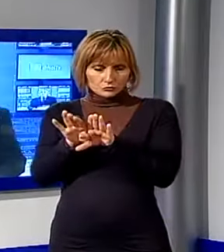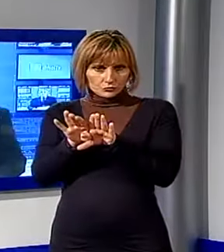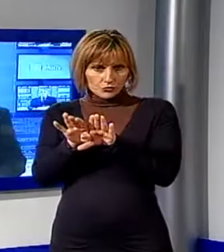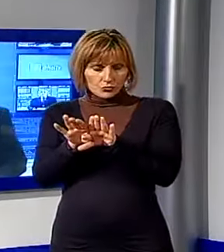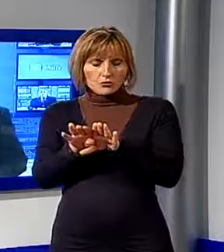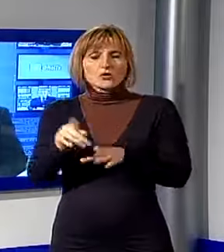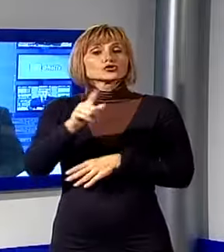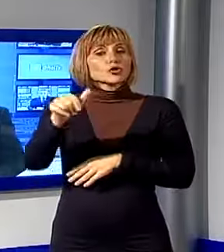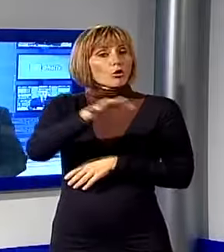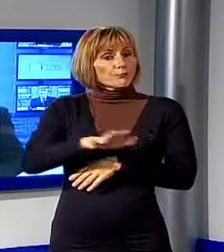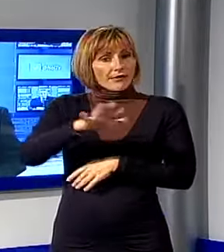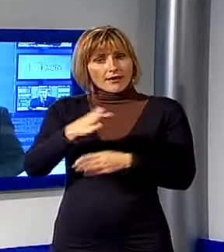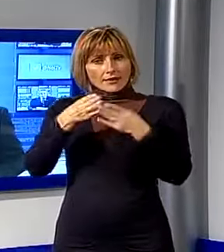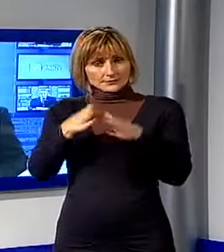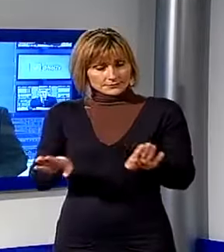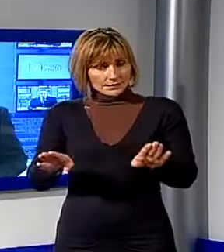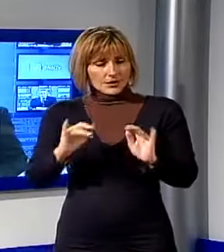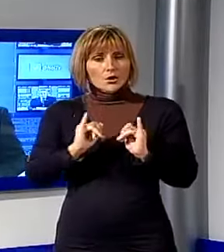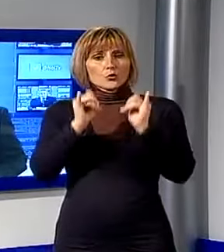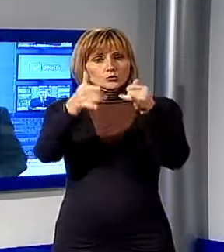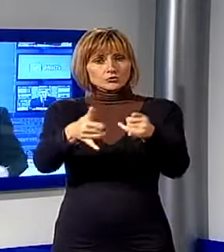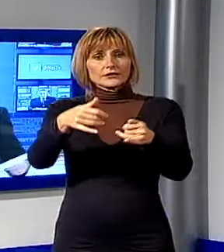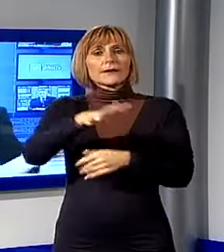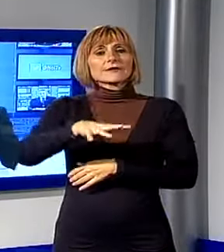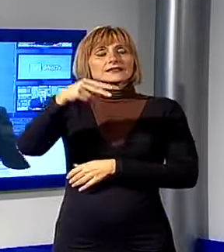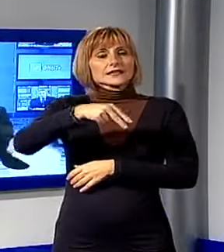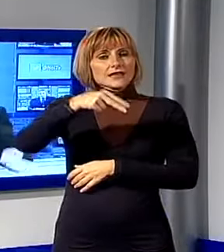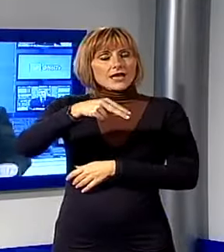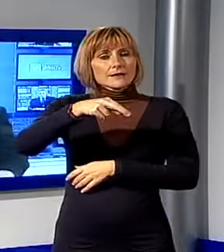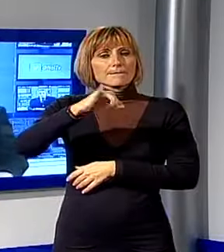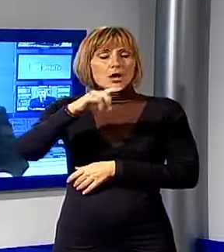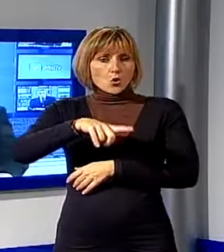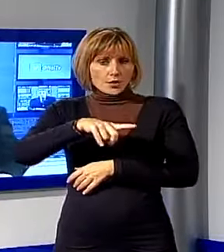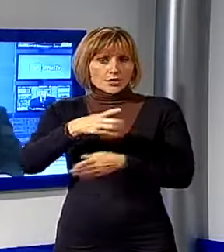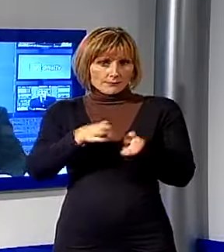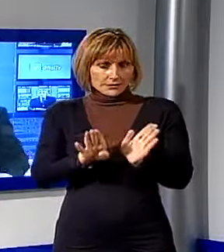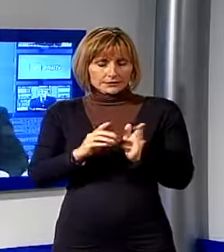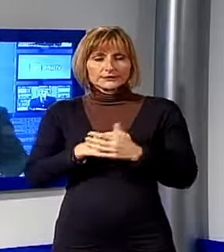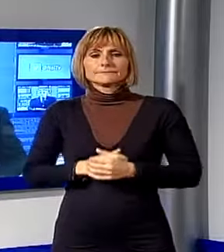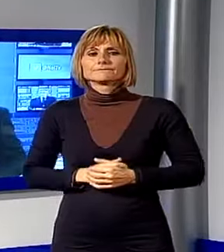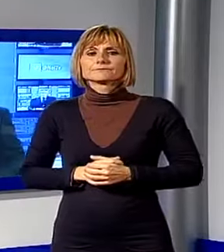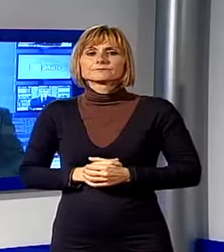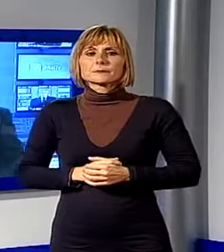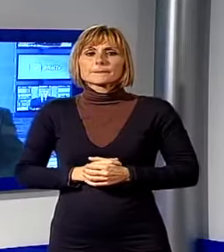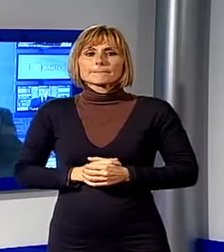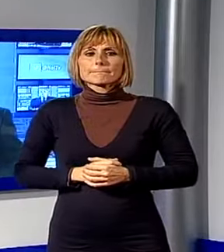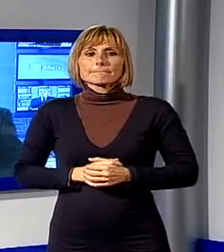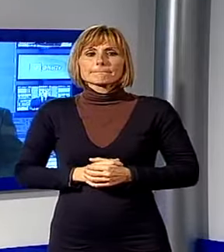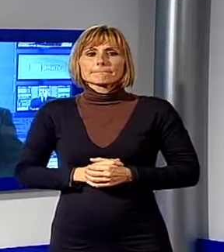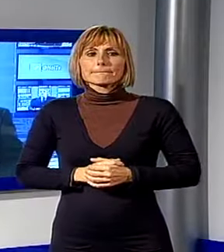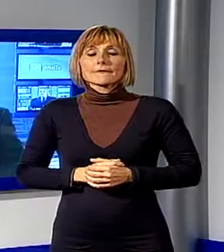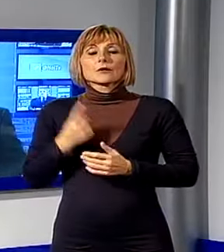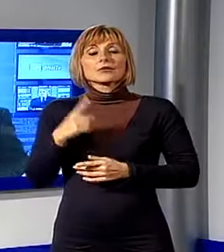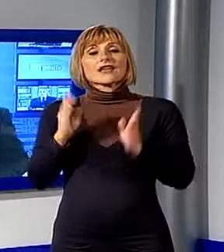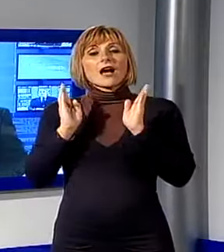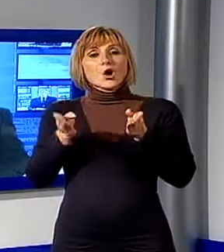salvo l'uscita dal parcheggio di Piazzanieri e Paolini. Meno buone invece le notizie che giungono a proposito